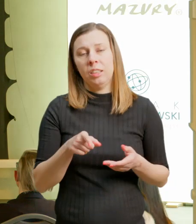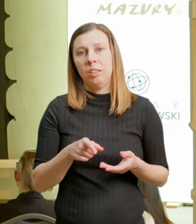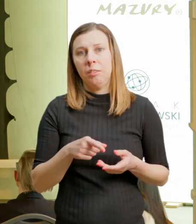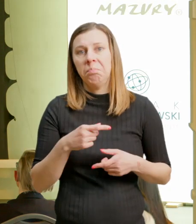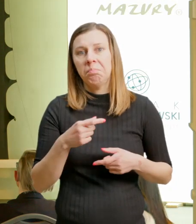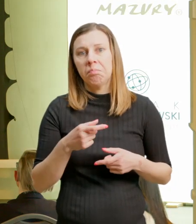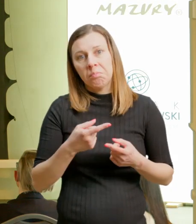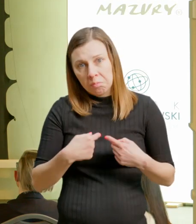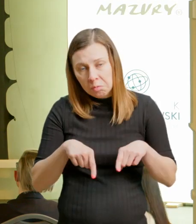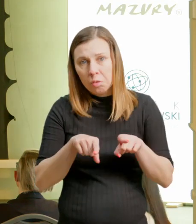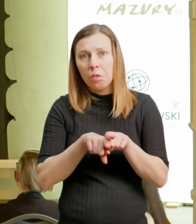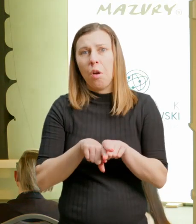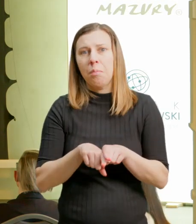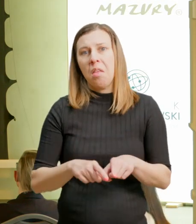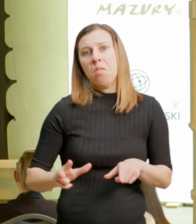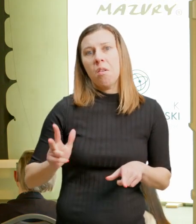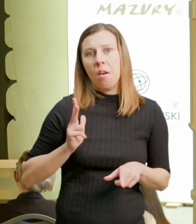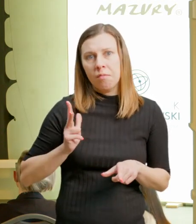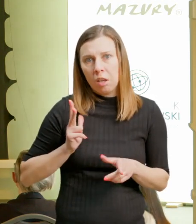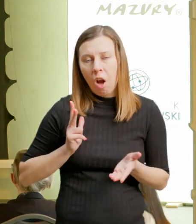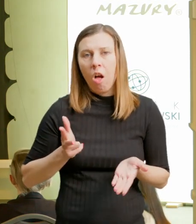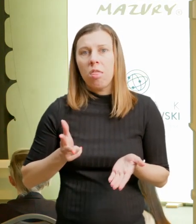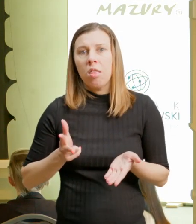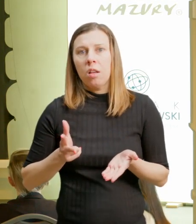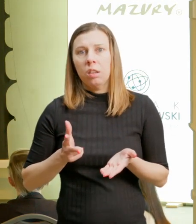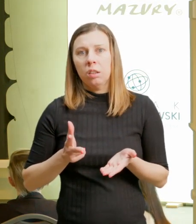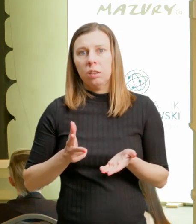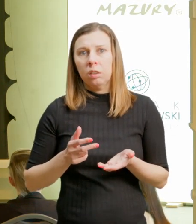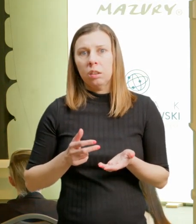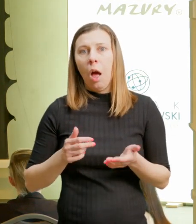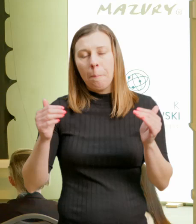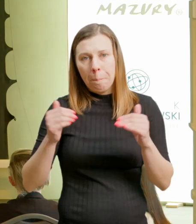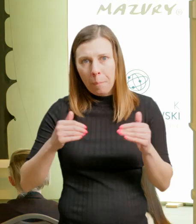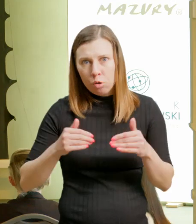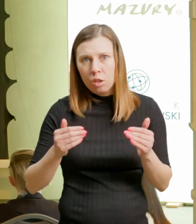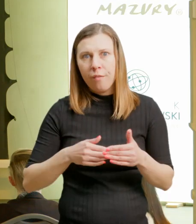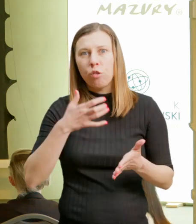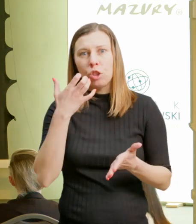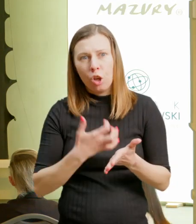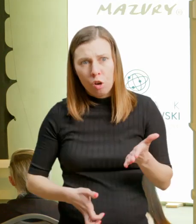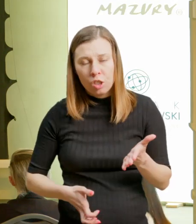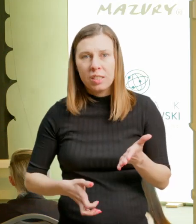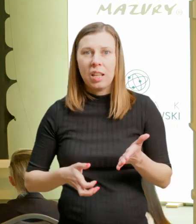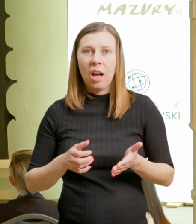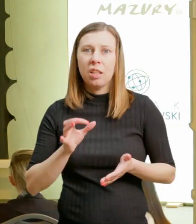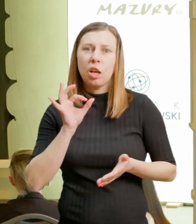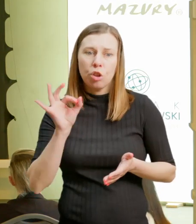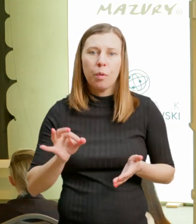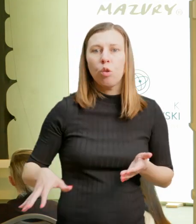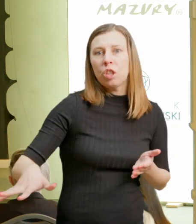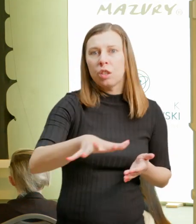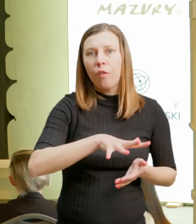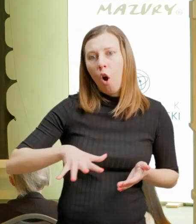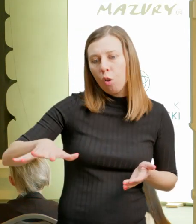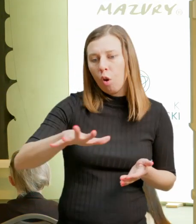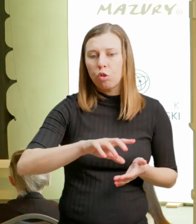z dobrodziejstw otoczenia. Kolejnym myślę, że to jest trend, który od lat już